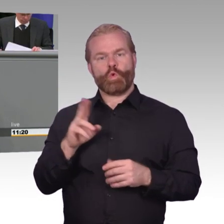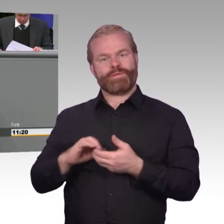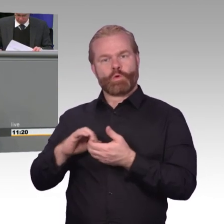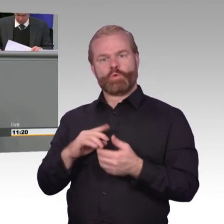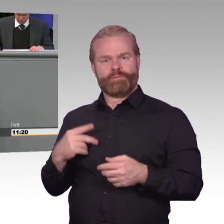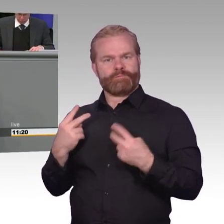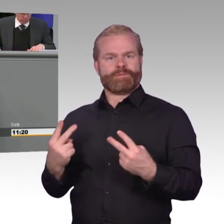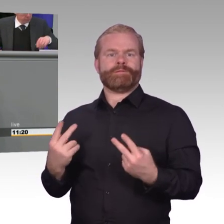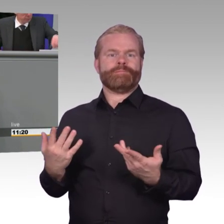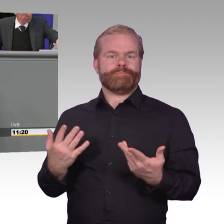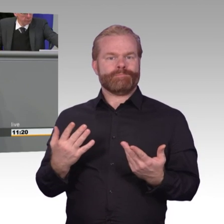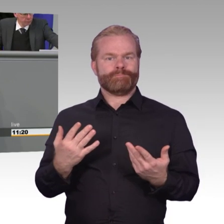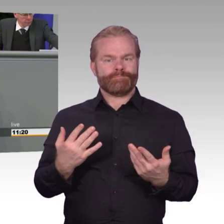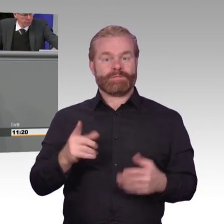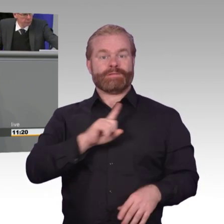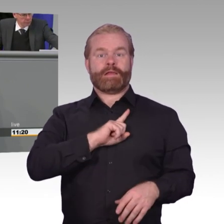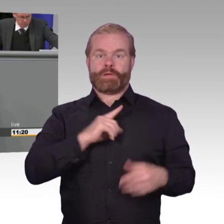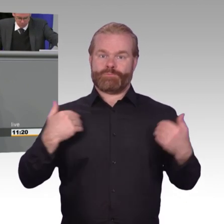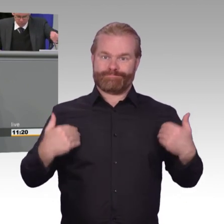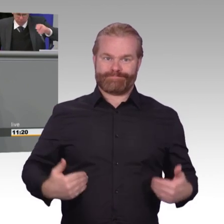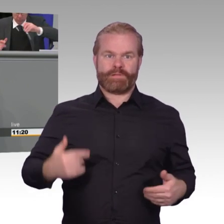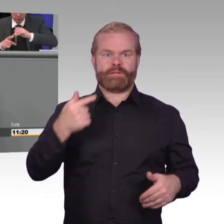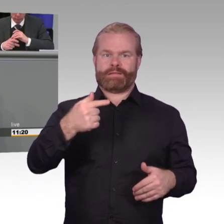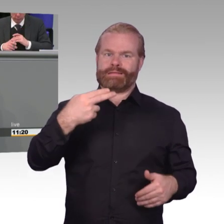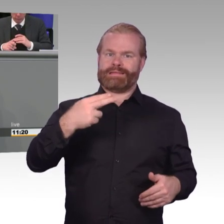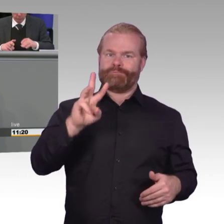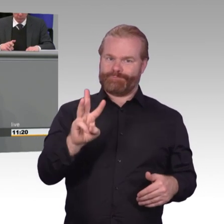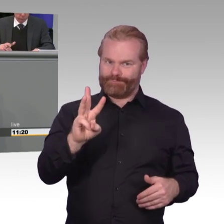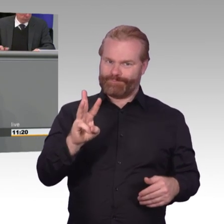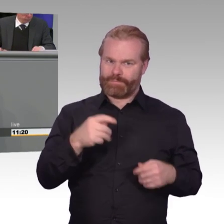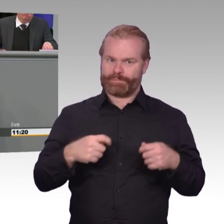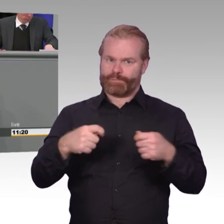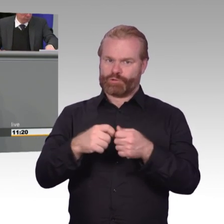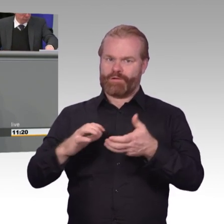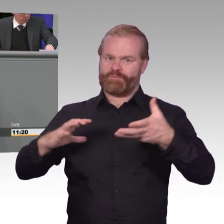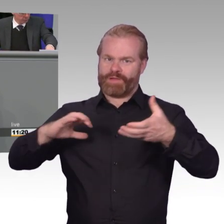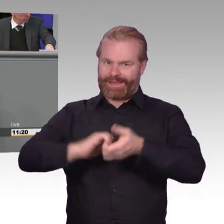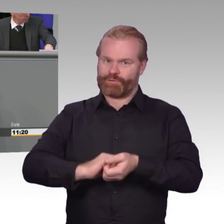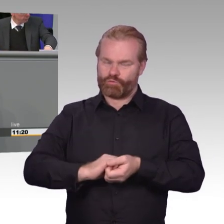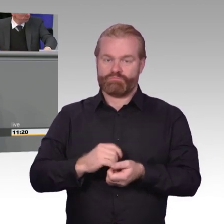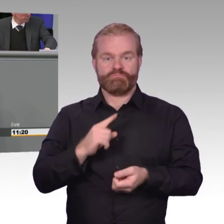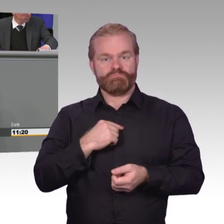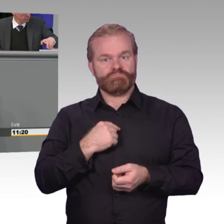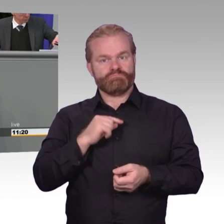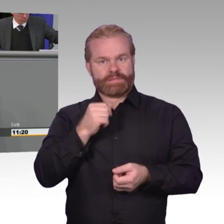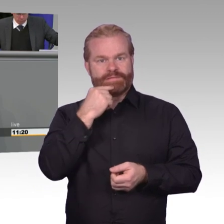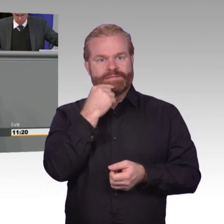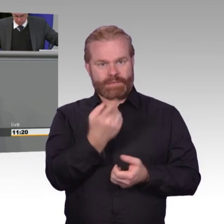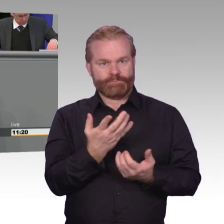einen IT-Eingriff, kümmert sich diese schnell und unbürokratisch um Versorgung und Behebung der Schäden in der Bevölkerung.